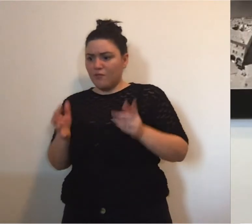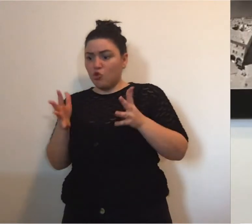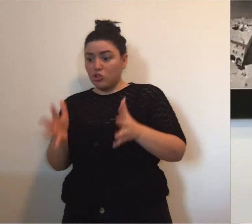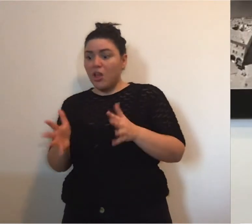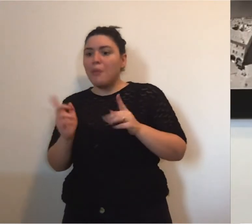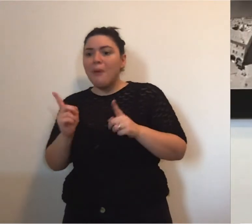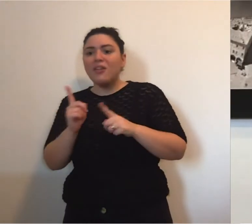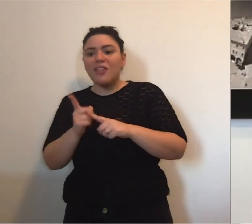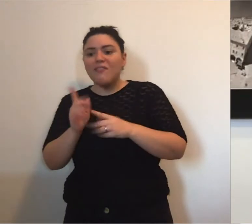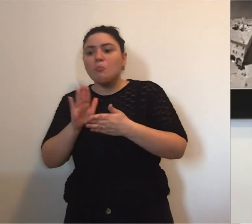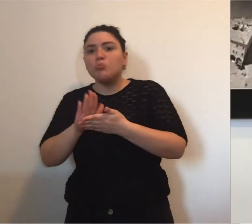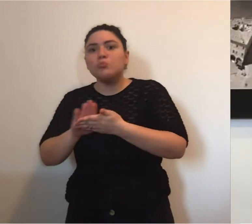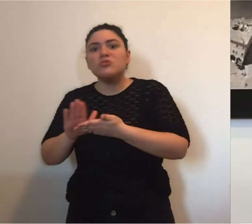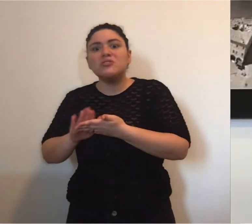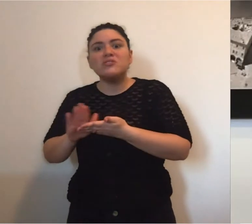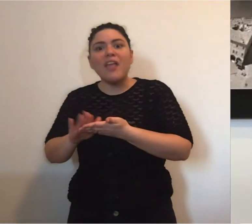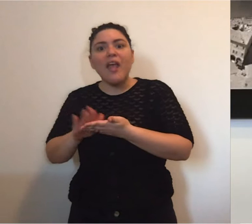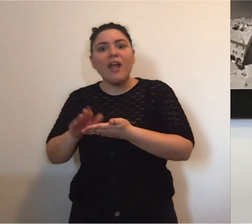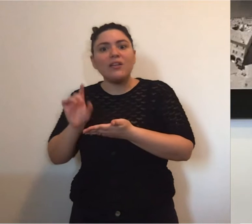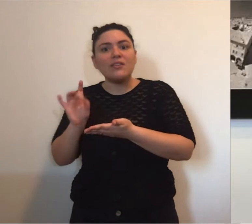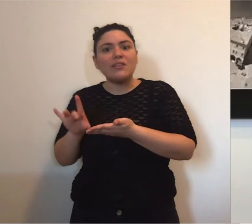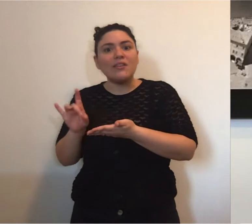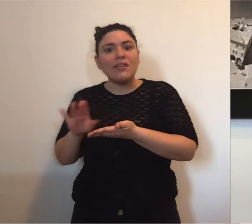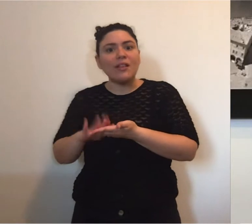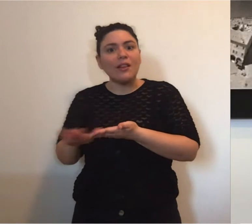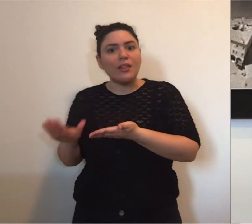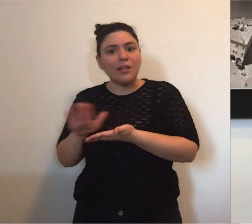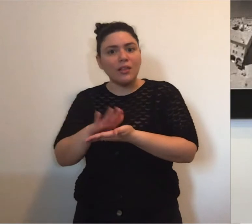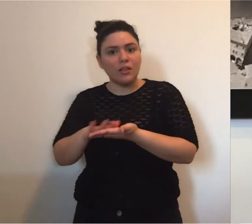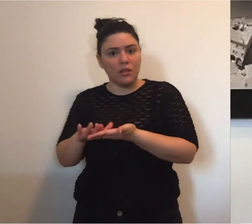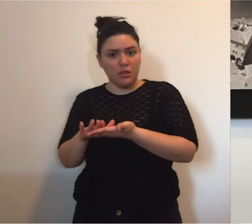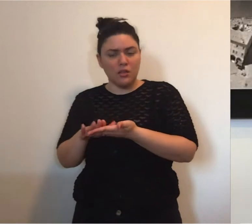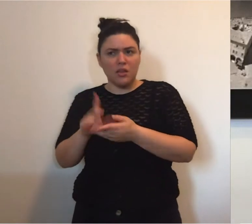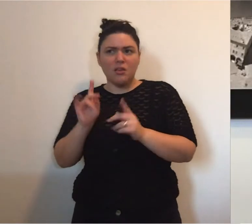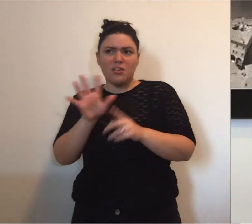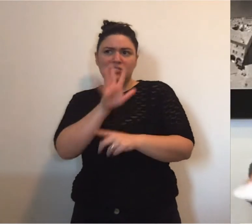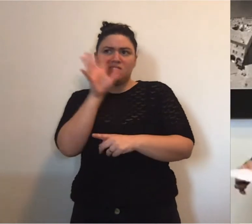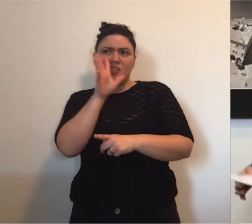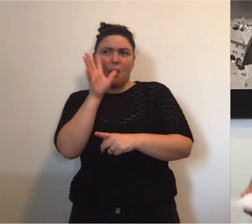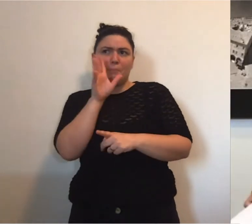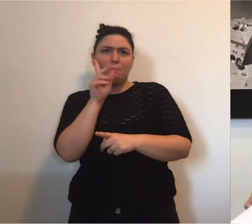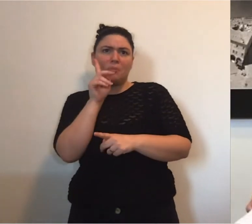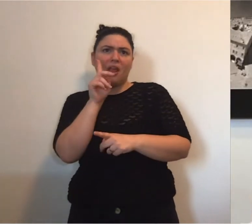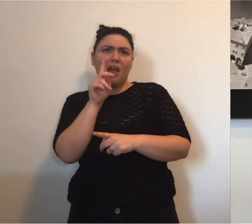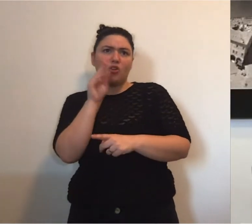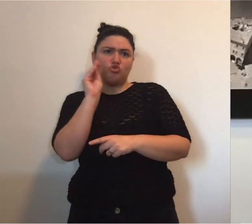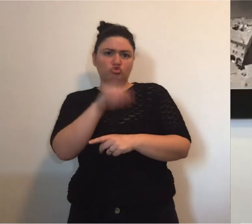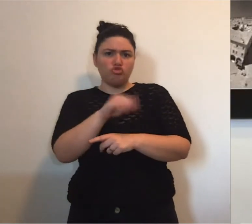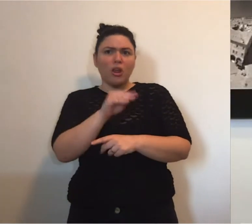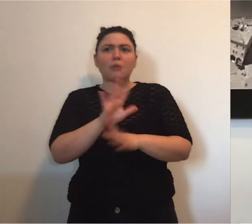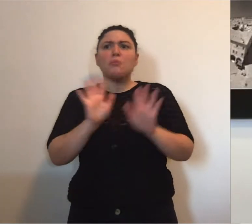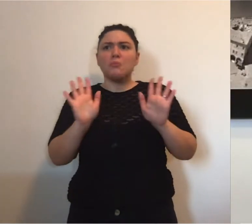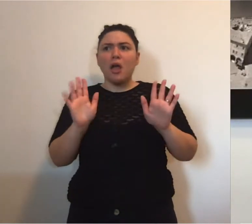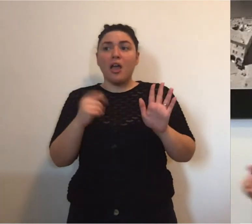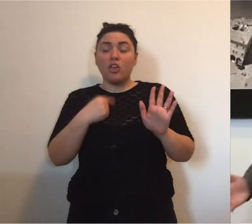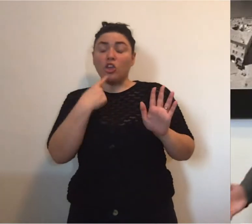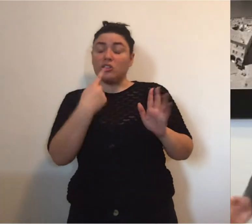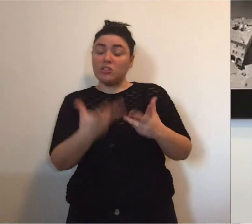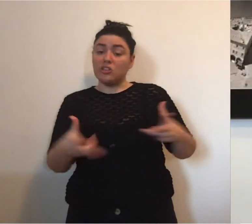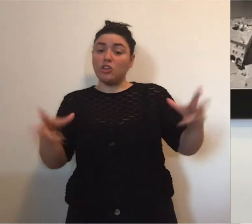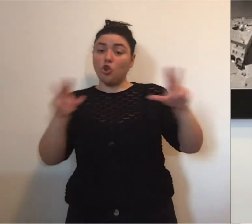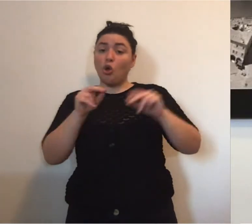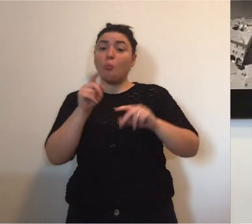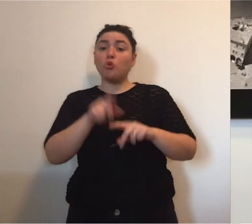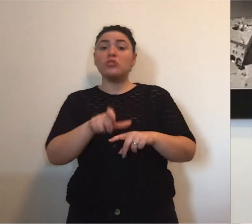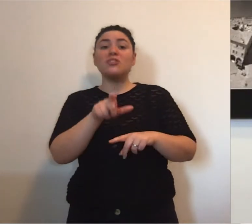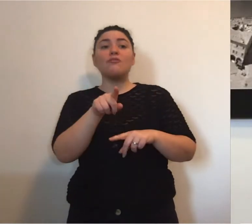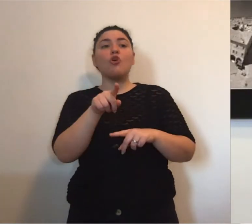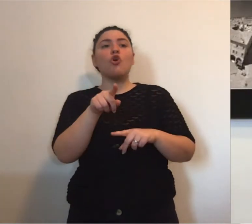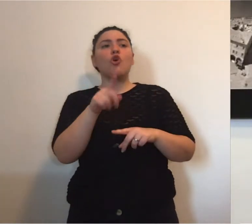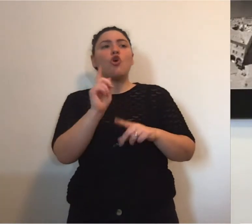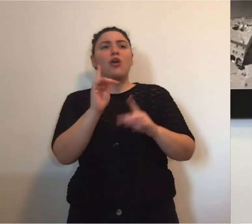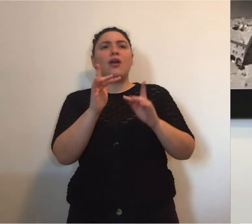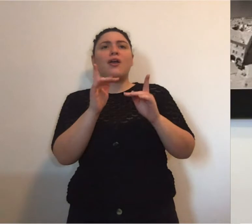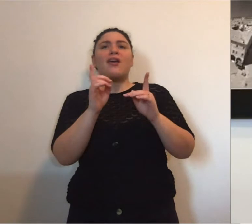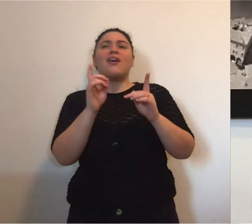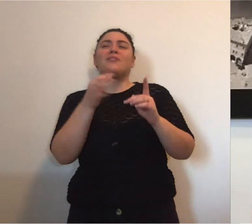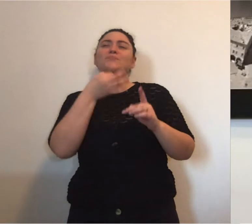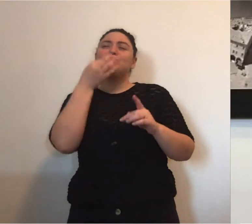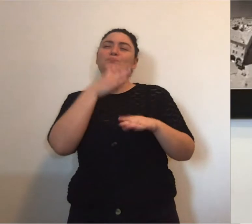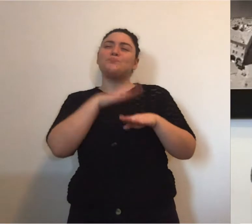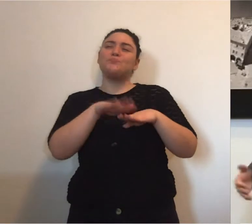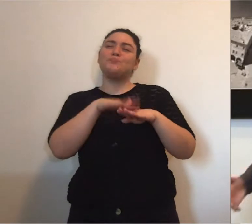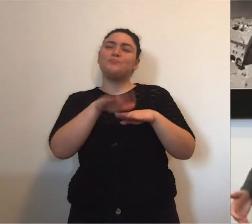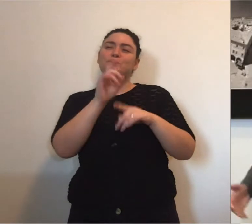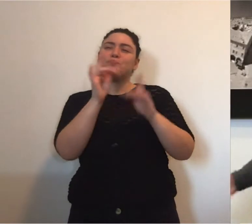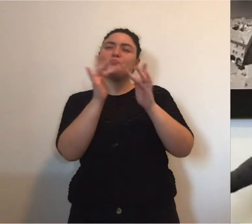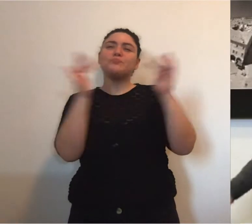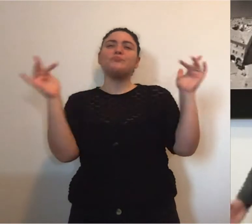sterili e non possono essere esse stesse un veicolo di infezione. Sto dicendo delle cose banali le dico perché